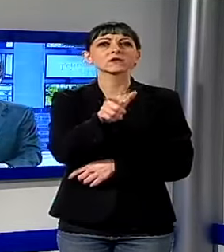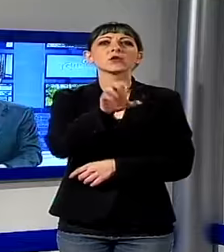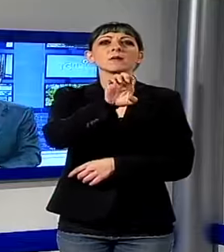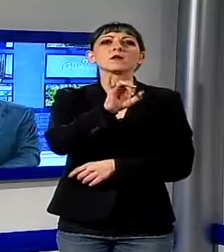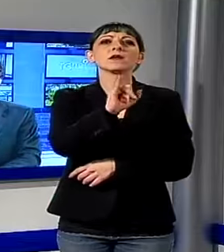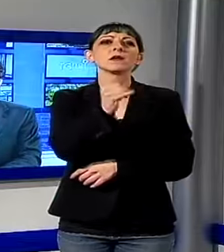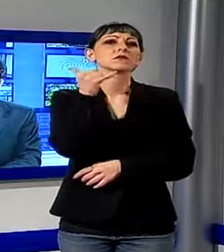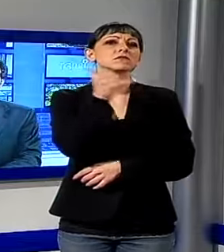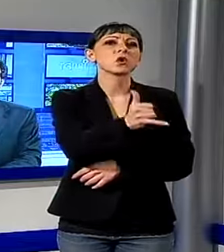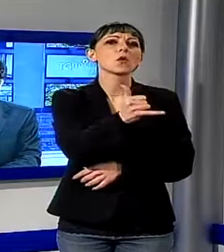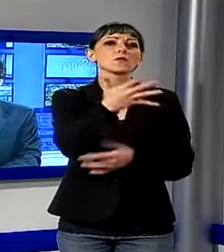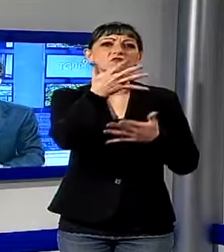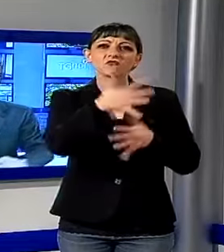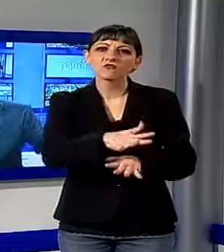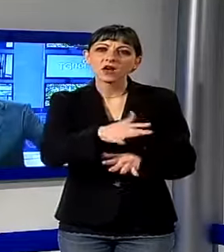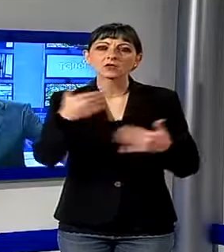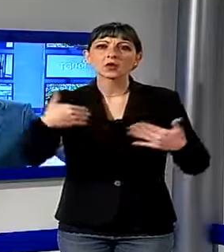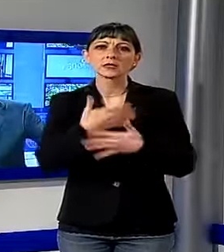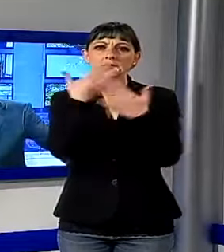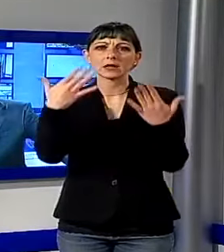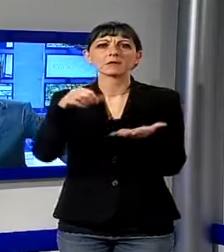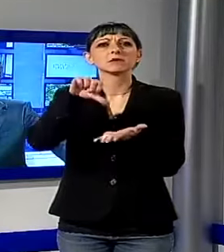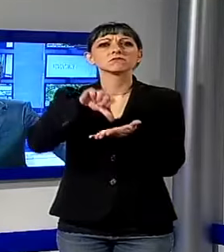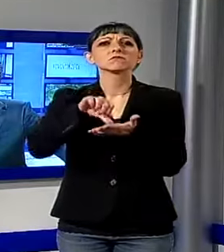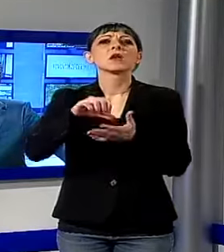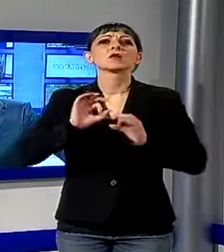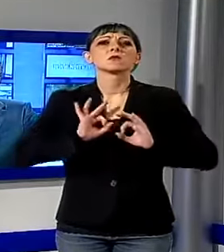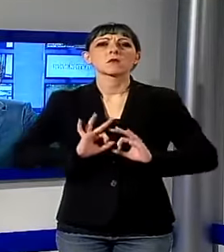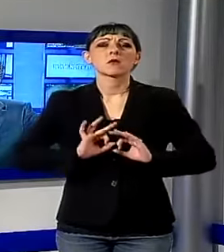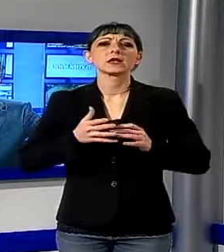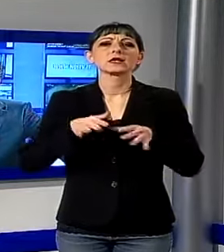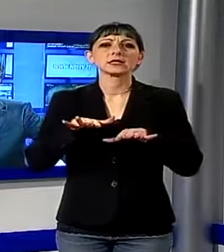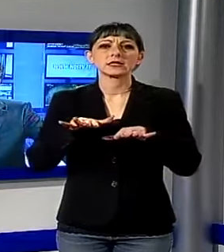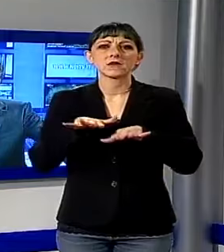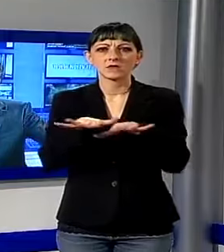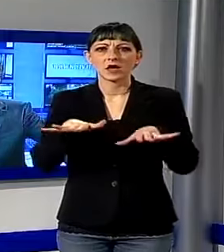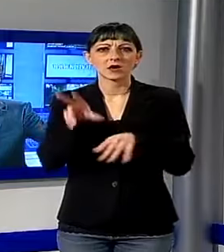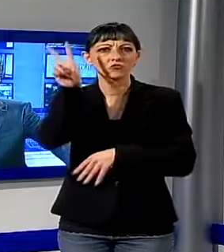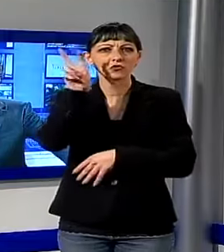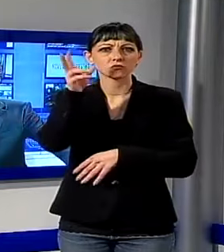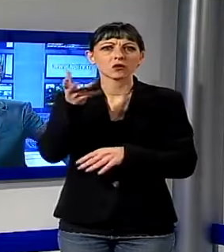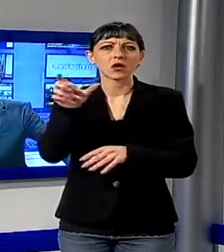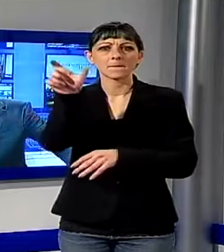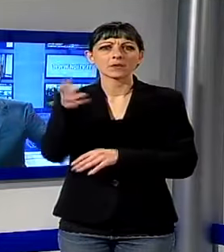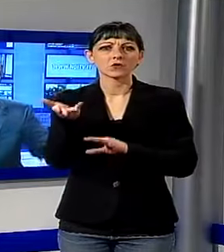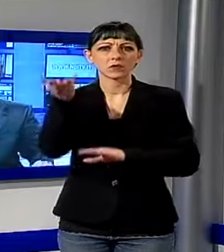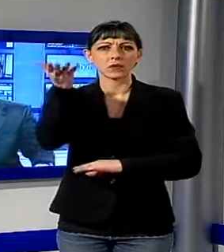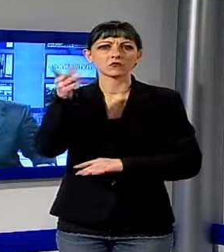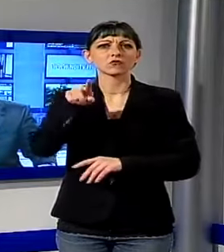Questa mattina in commissariato a Viareggio è stato ascoltato di nuovo uno dei due maggiorenni indagati. Ci racconta tutto Roy